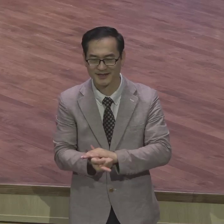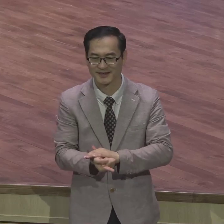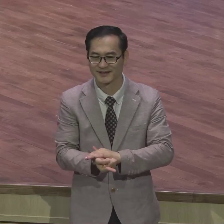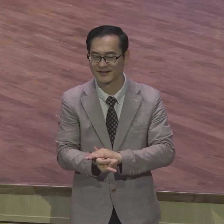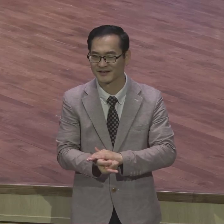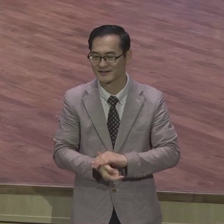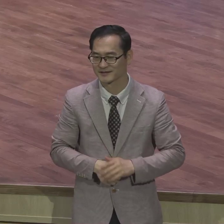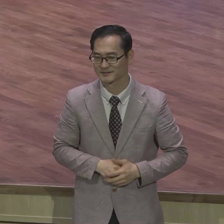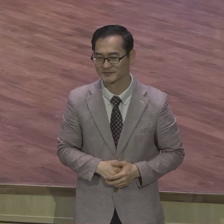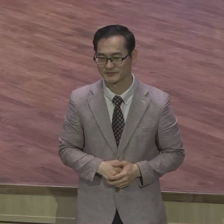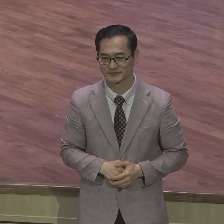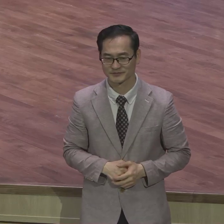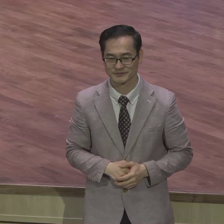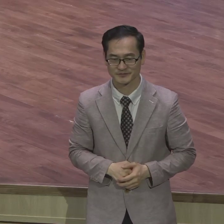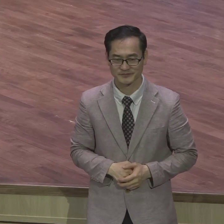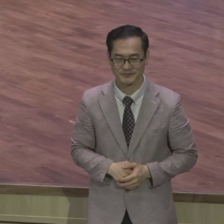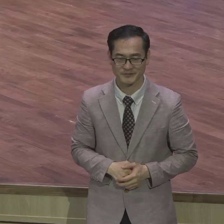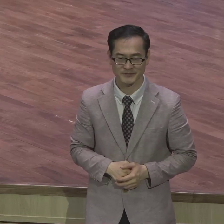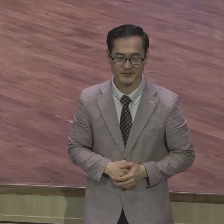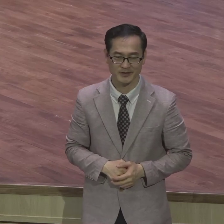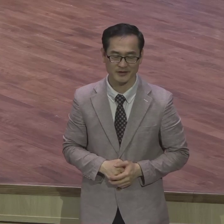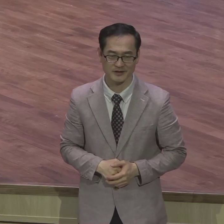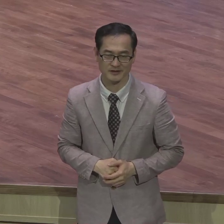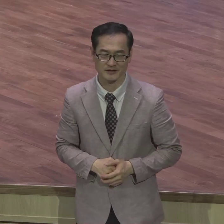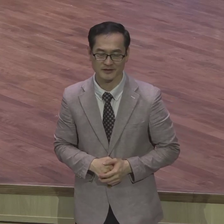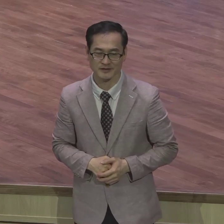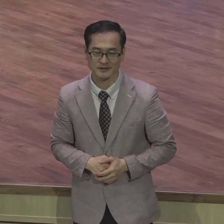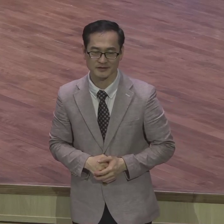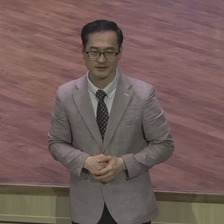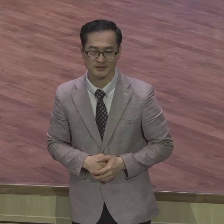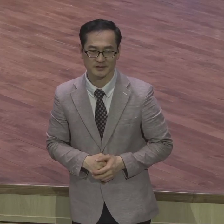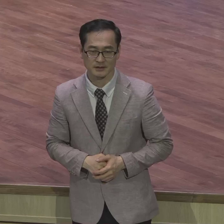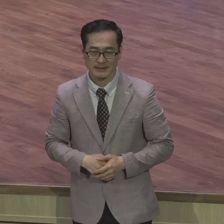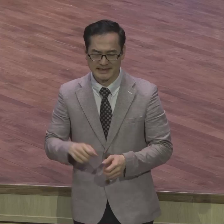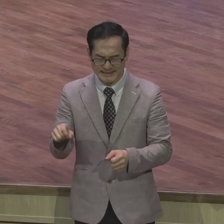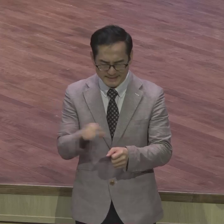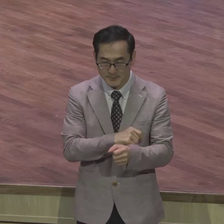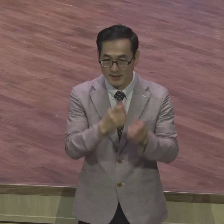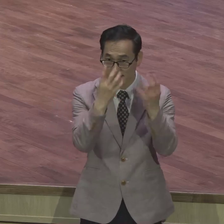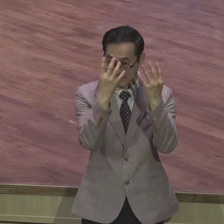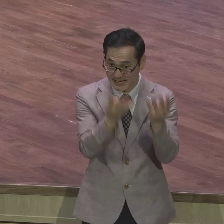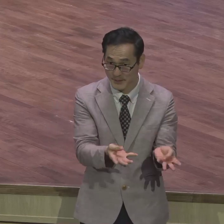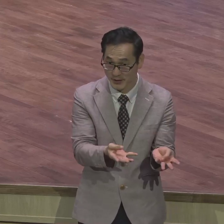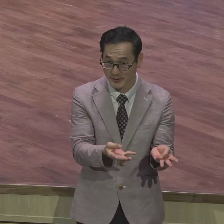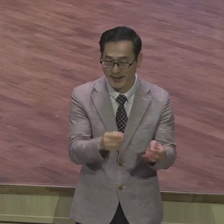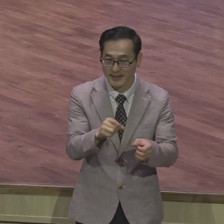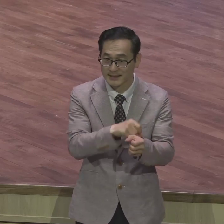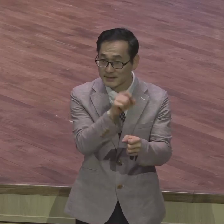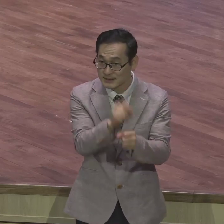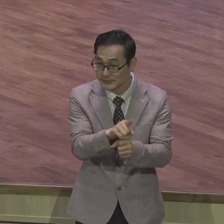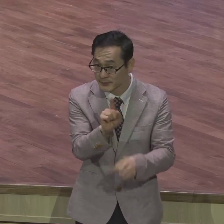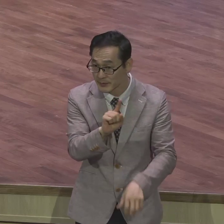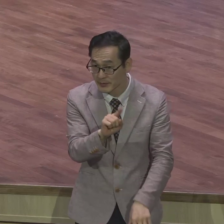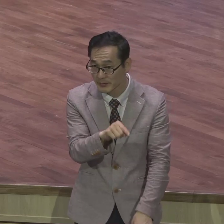그런데 특별 사면의 가장 큰 특징이 뭐냐 사면